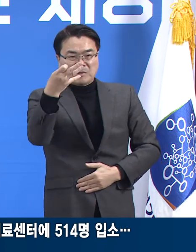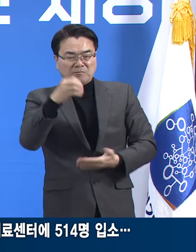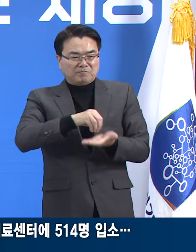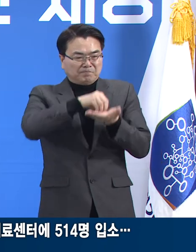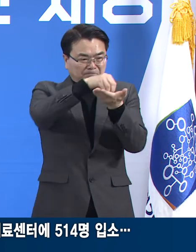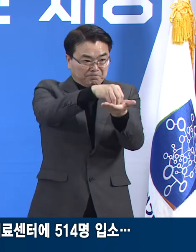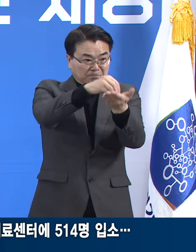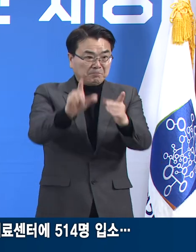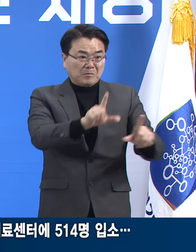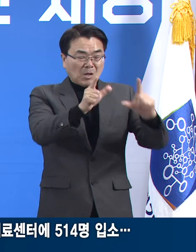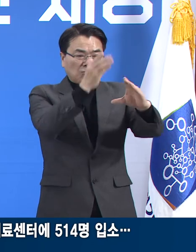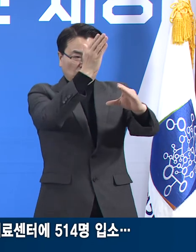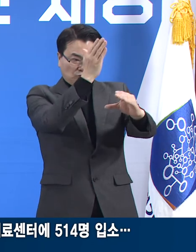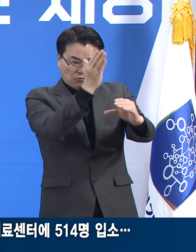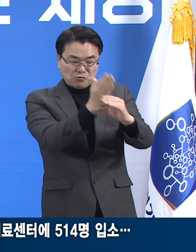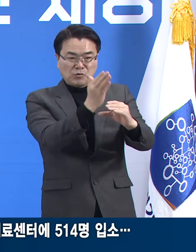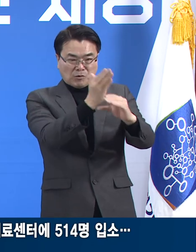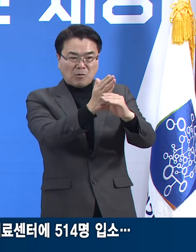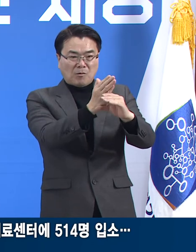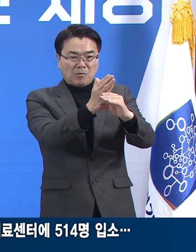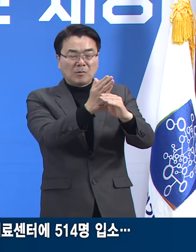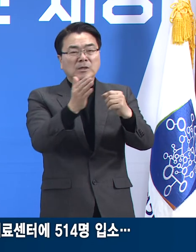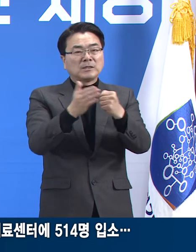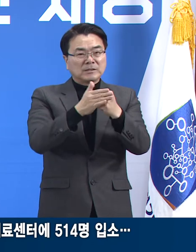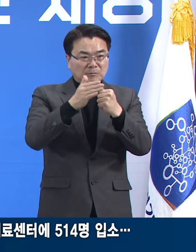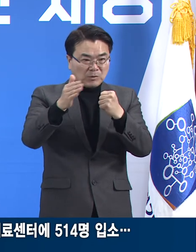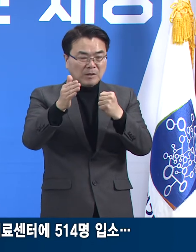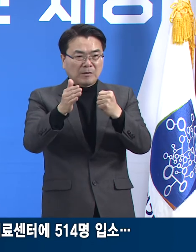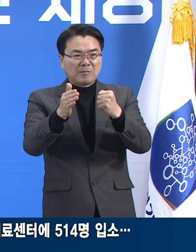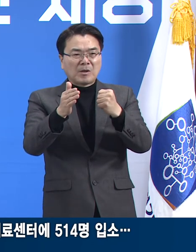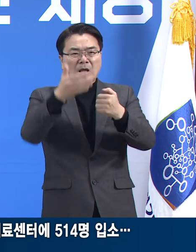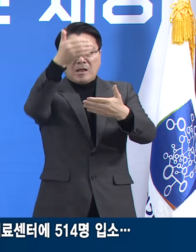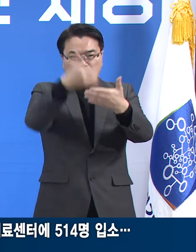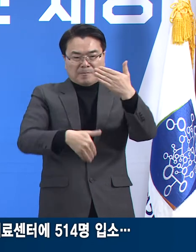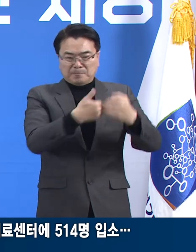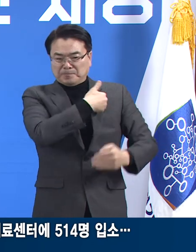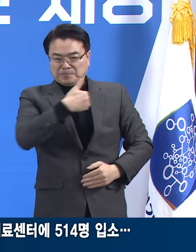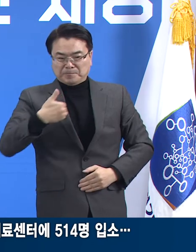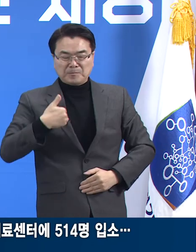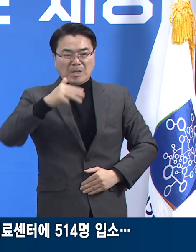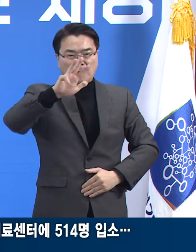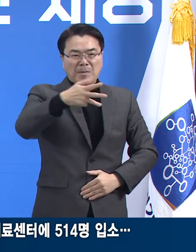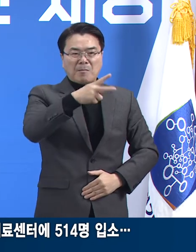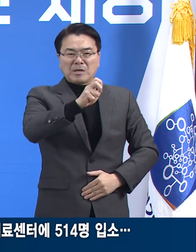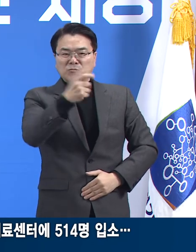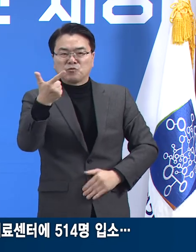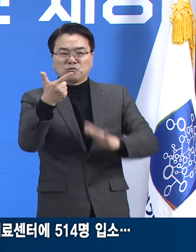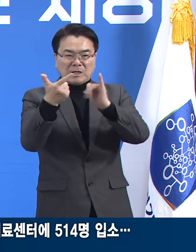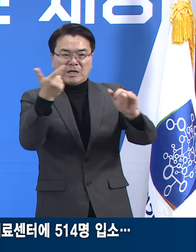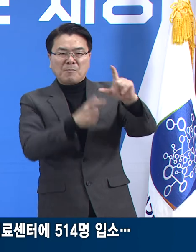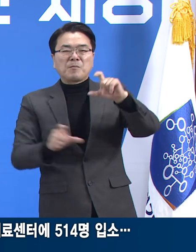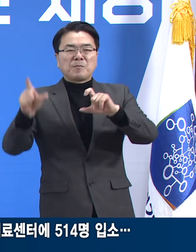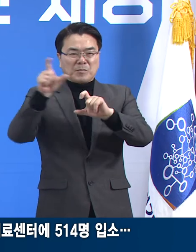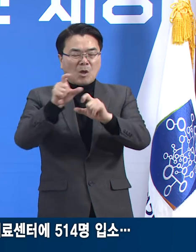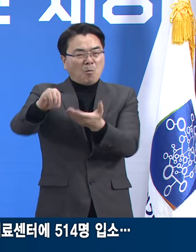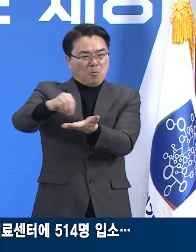38.4%의 가동률을 보이며 자녀 수용 가능 인원은 826명입니다.